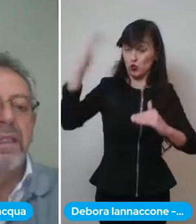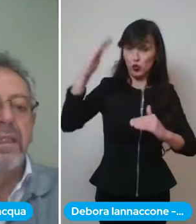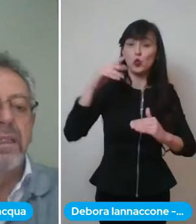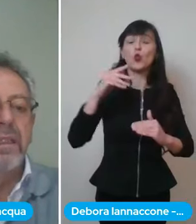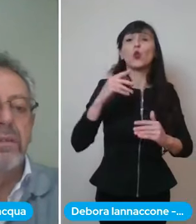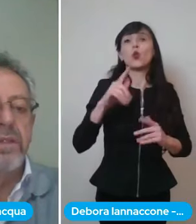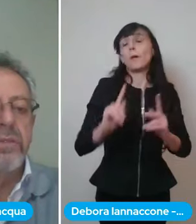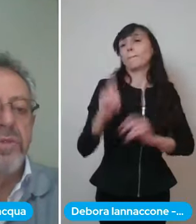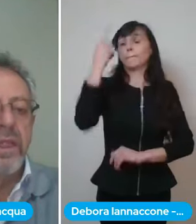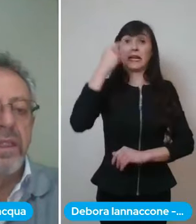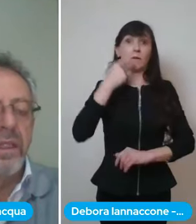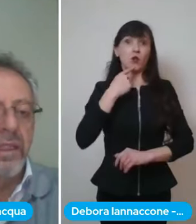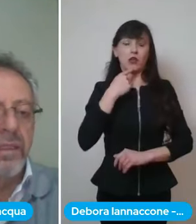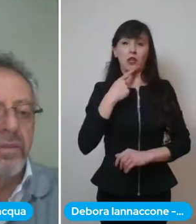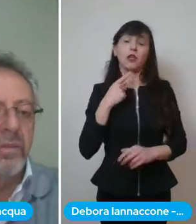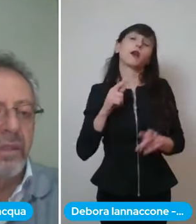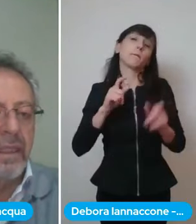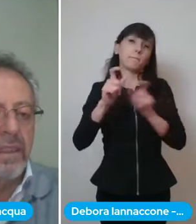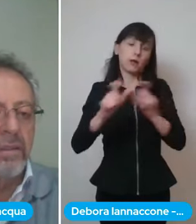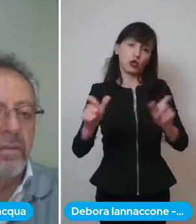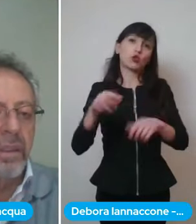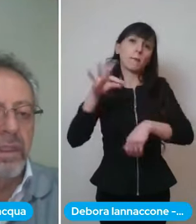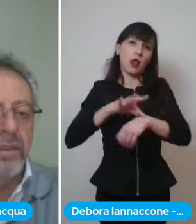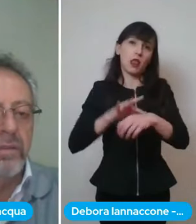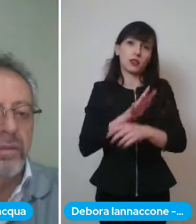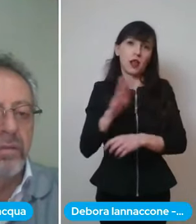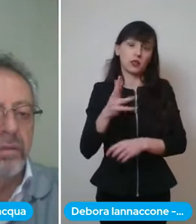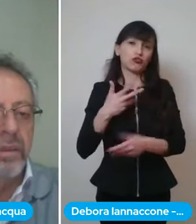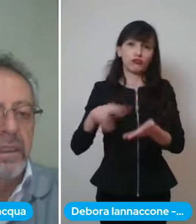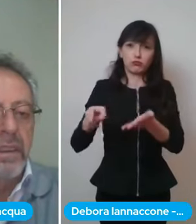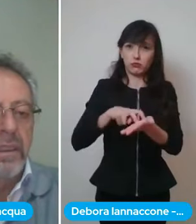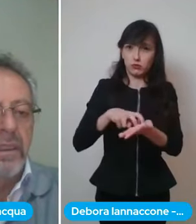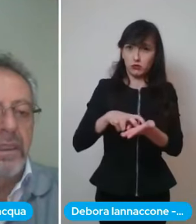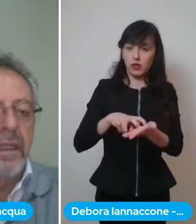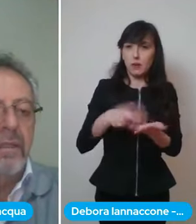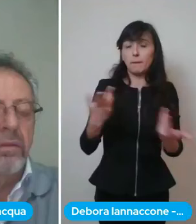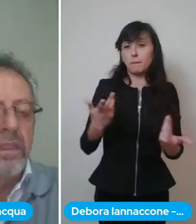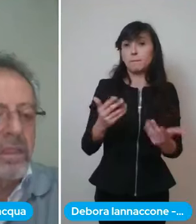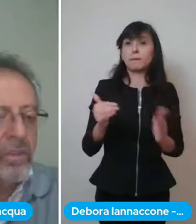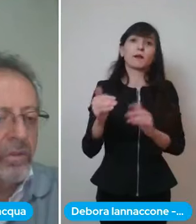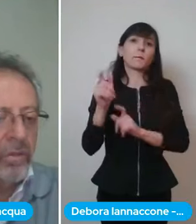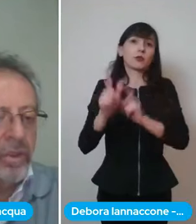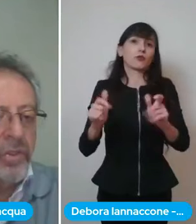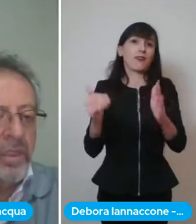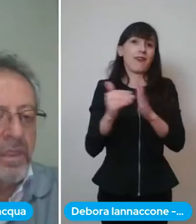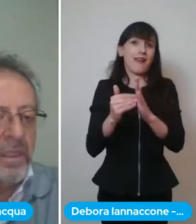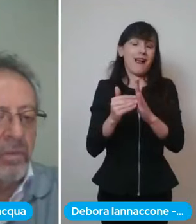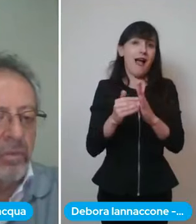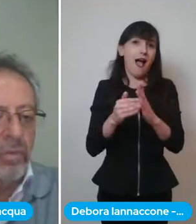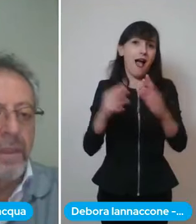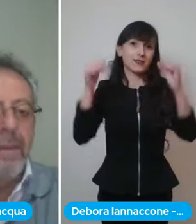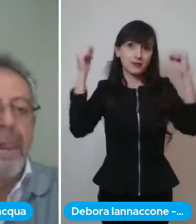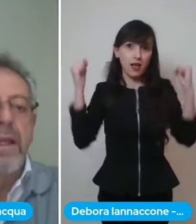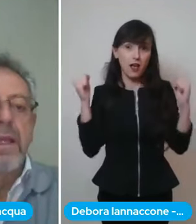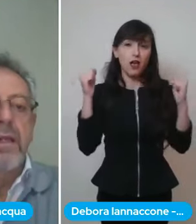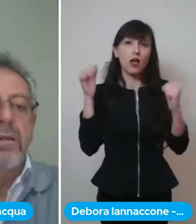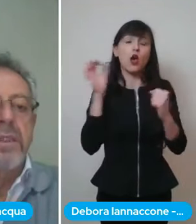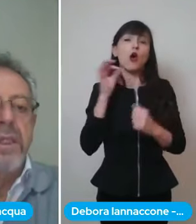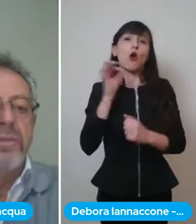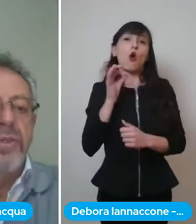invalidanti e a quei soggetti che sono a casa o che hanno le senzioni C02,